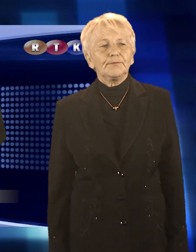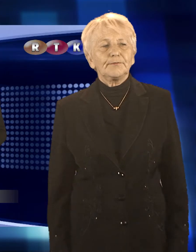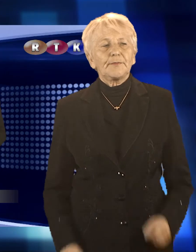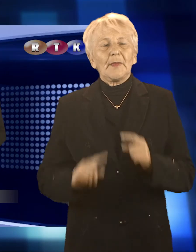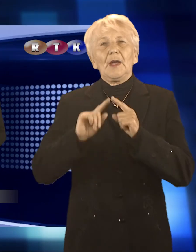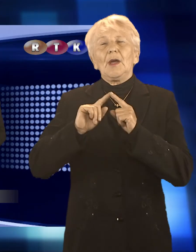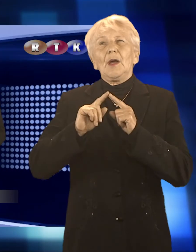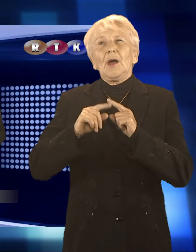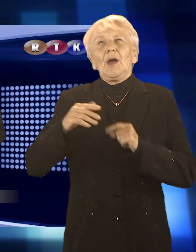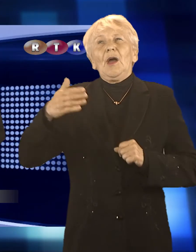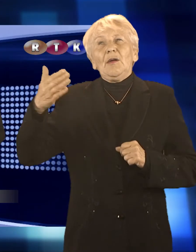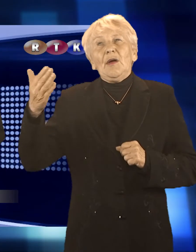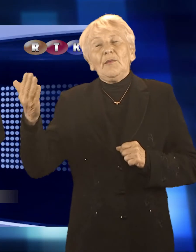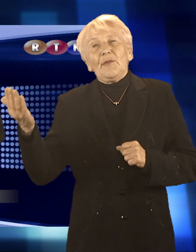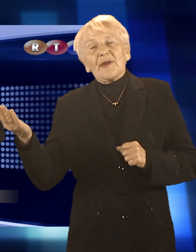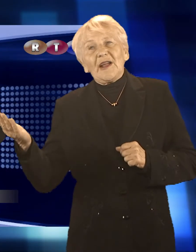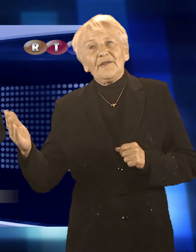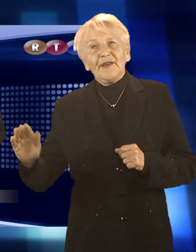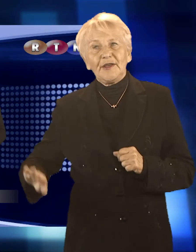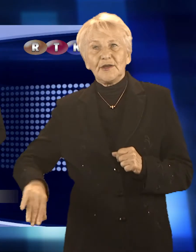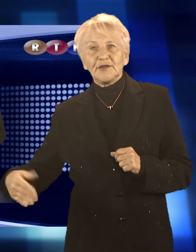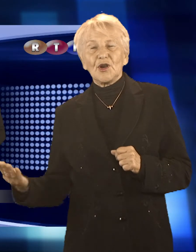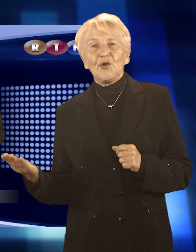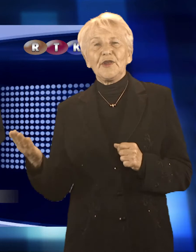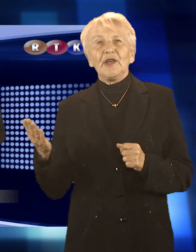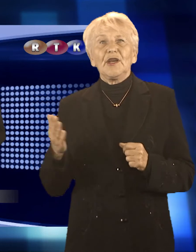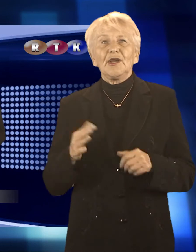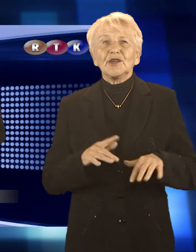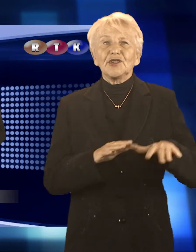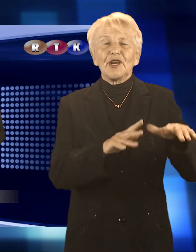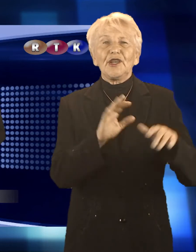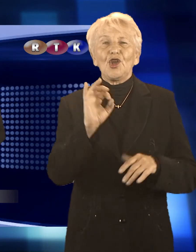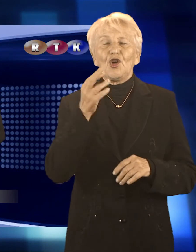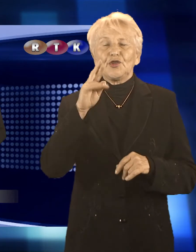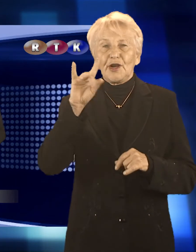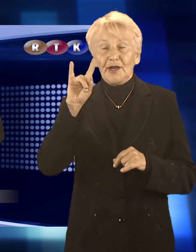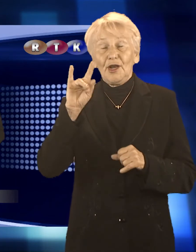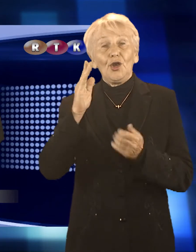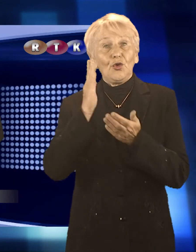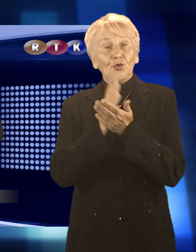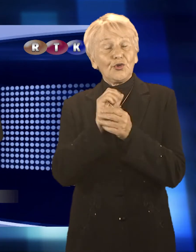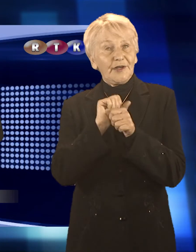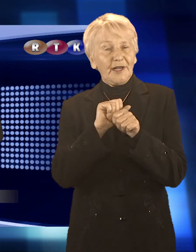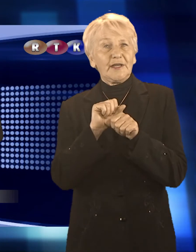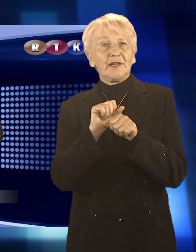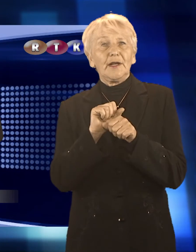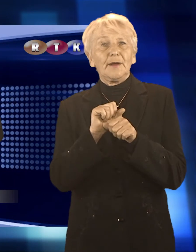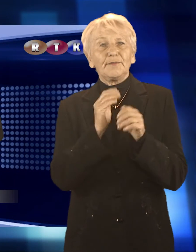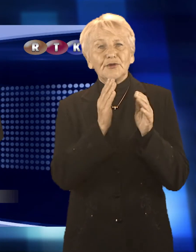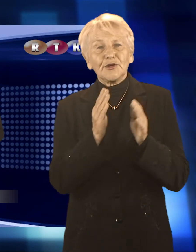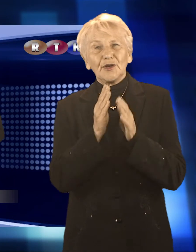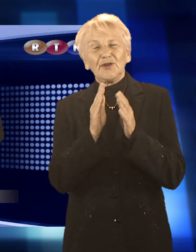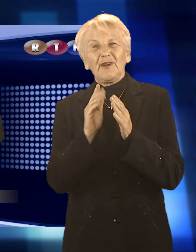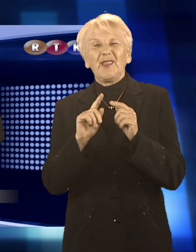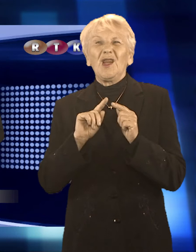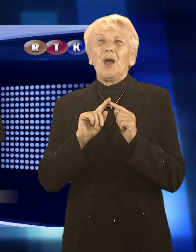Po prawej stronie jest już między innymi plaża miejska, przystań kajakowa i deptak. Po tej lewej natomiast tylko teren